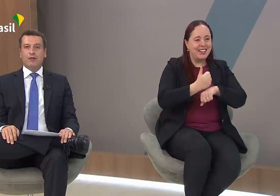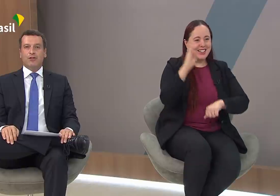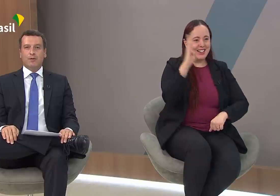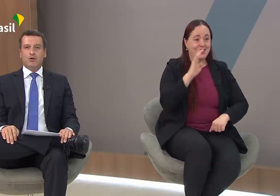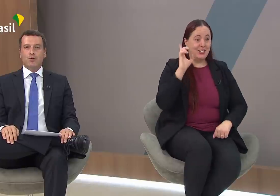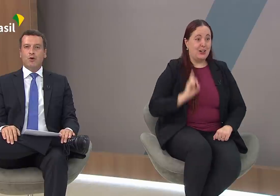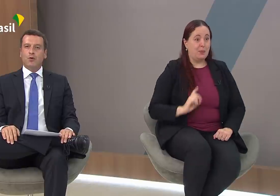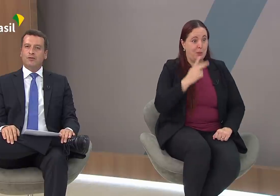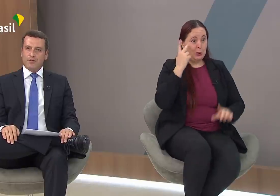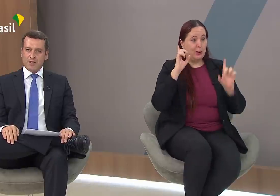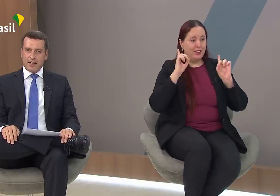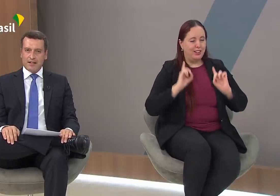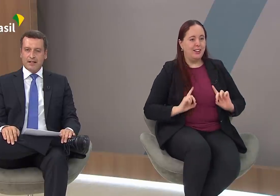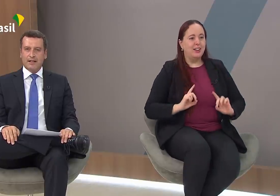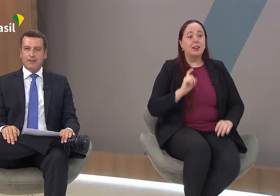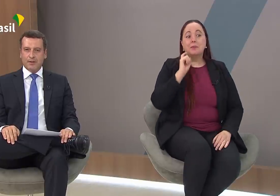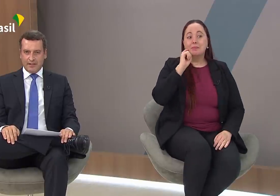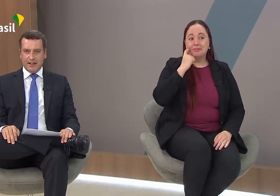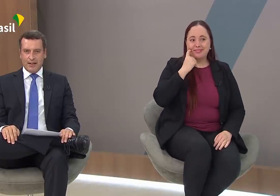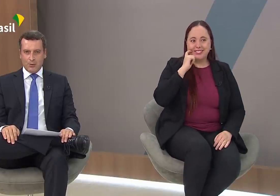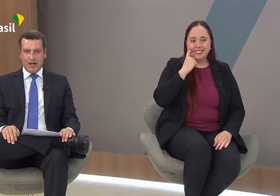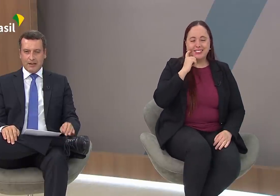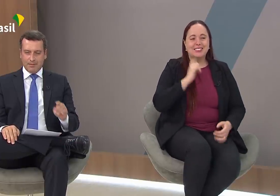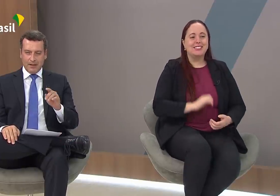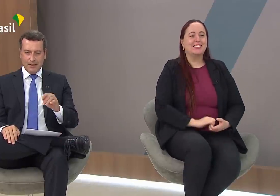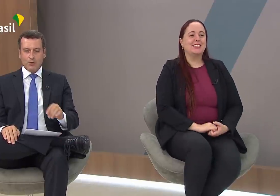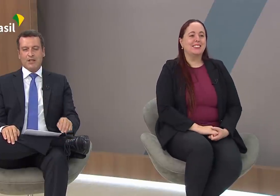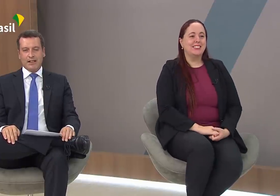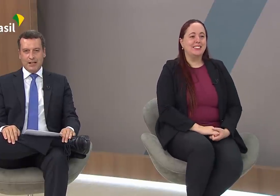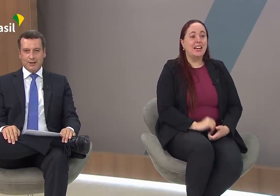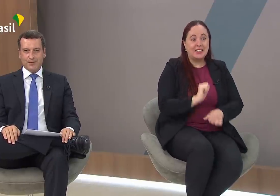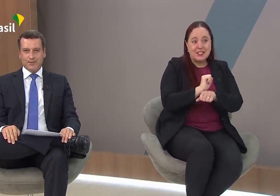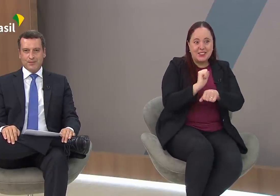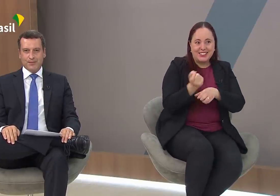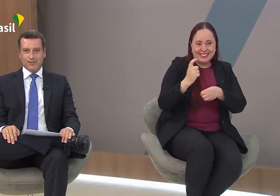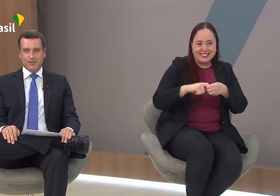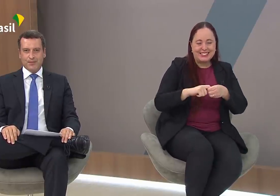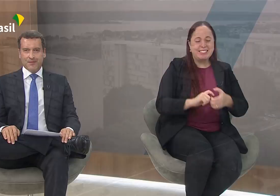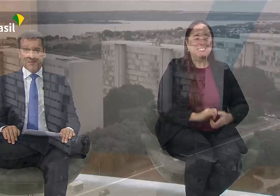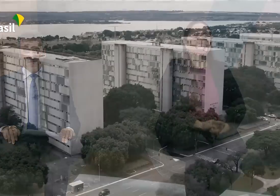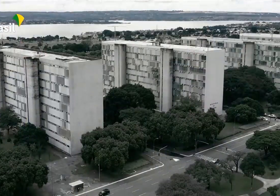dos direitos da pessoa com deficiência, Priscila Gaspar. Não saia daí.